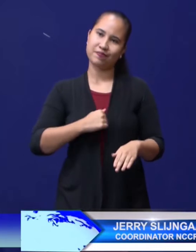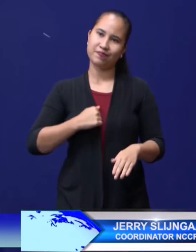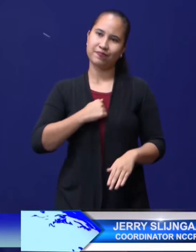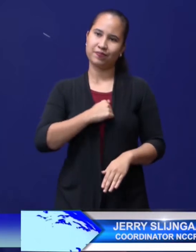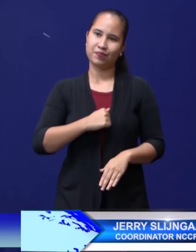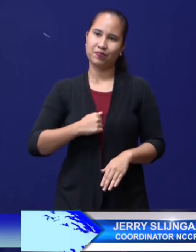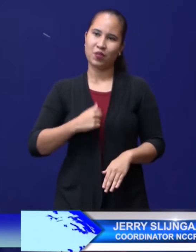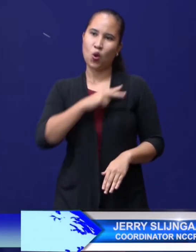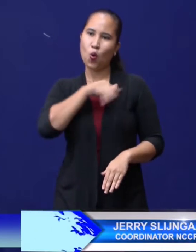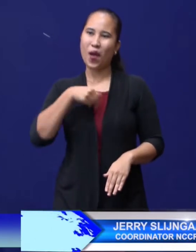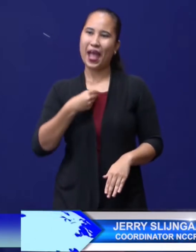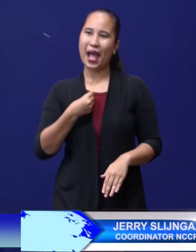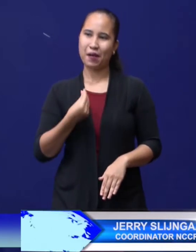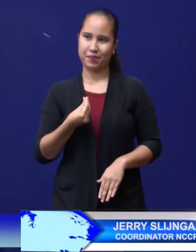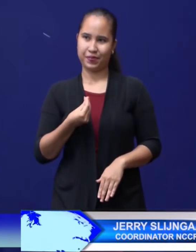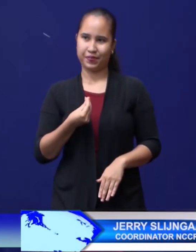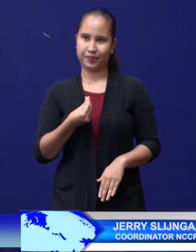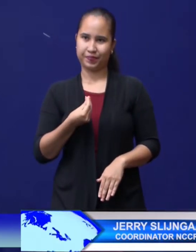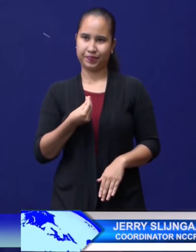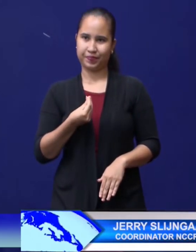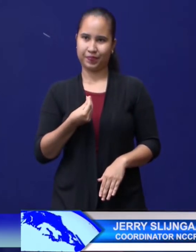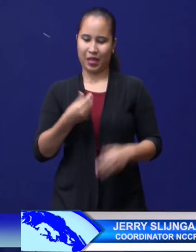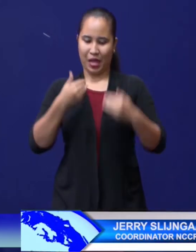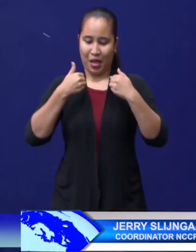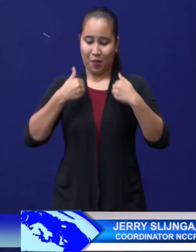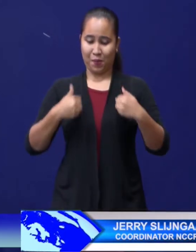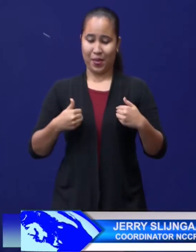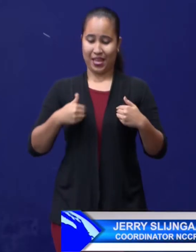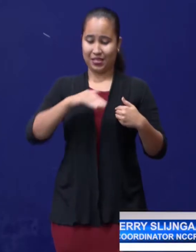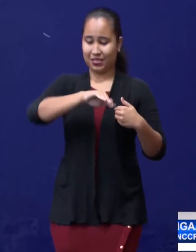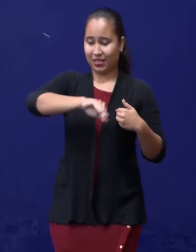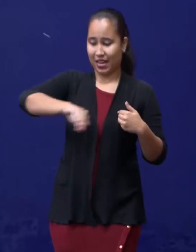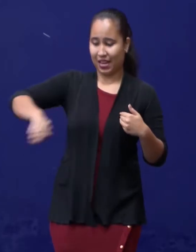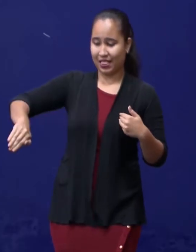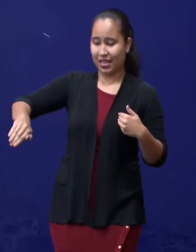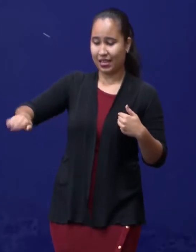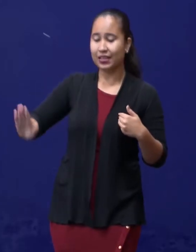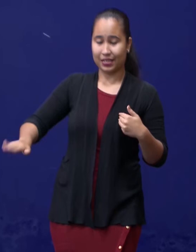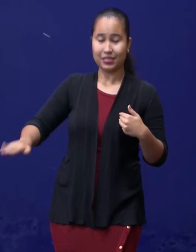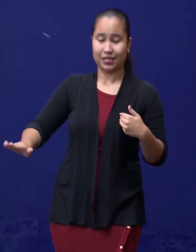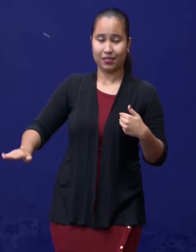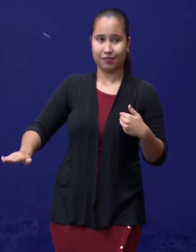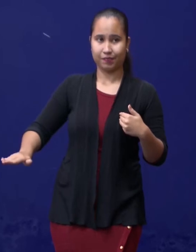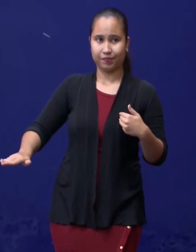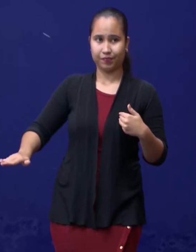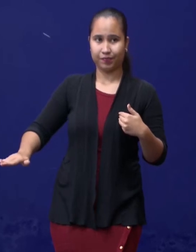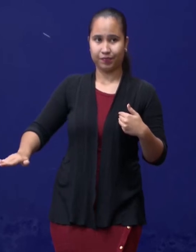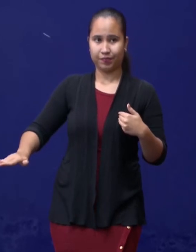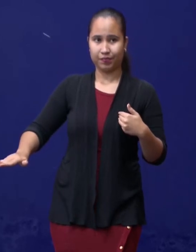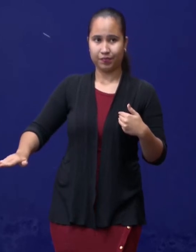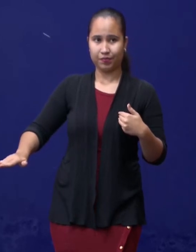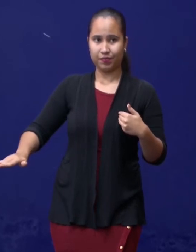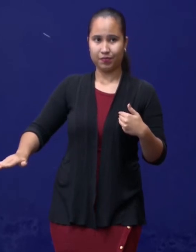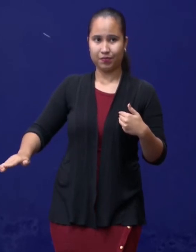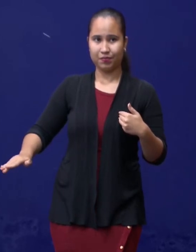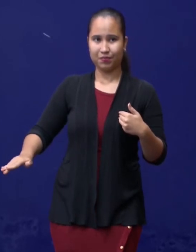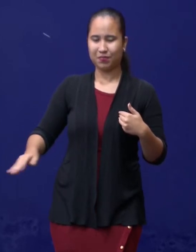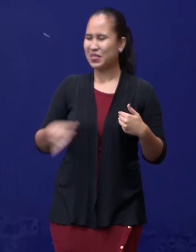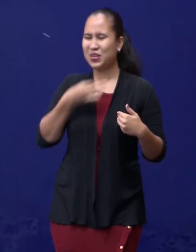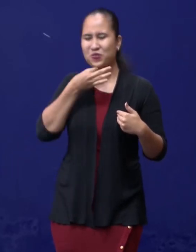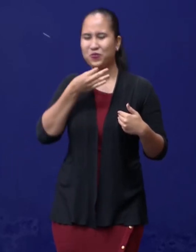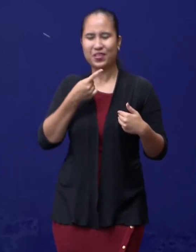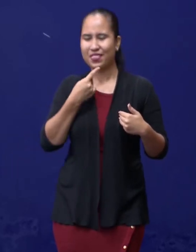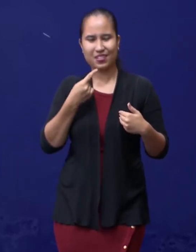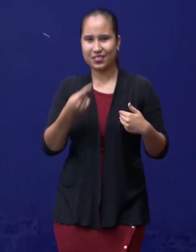we hebben mensen in quarantaineplaatsen gezet en er was, ik hoef u niet te vertellen,